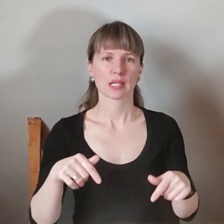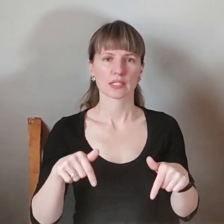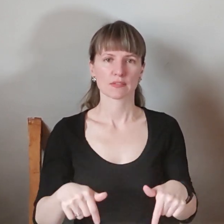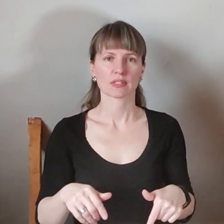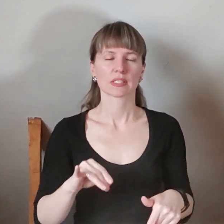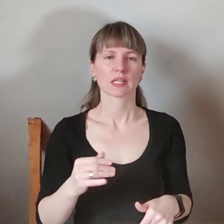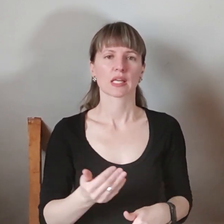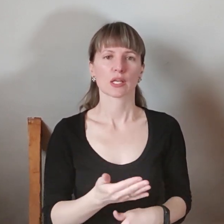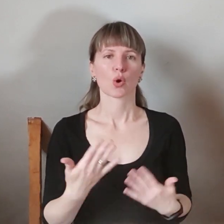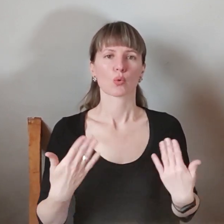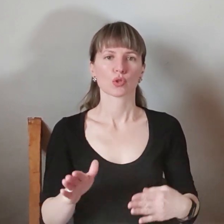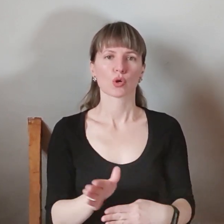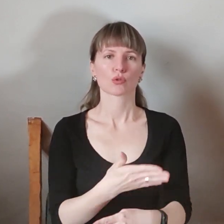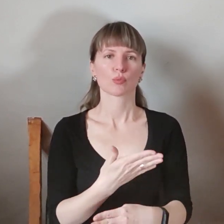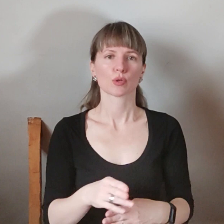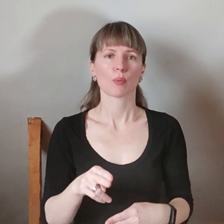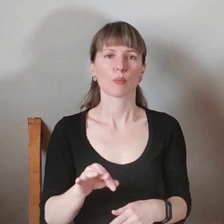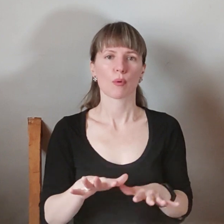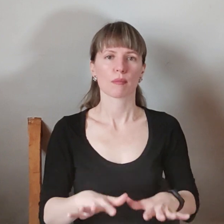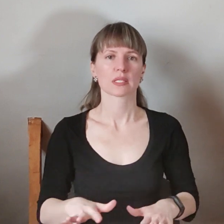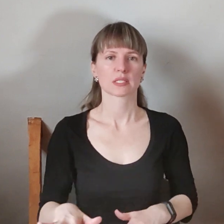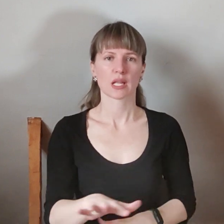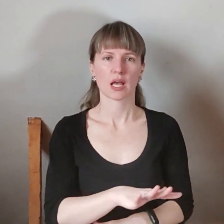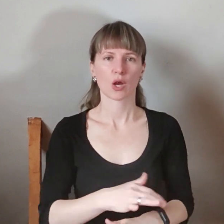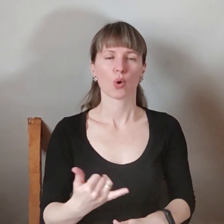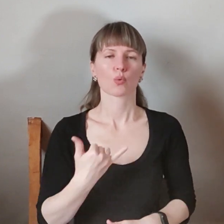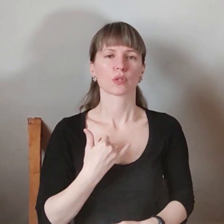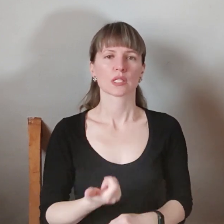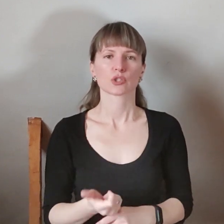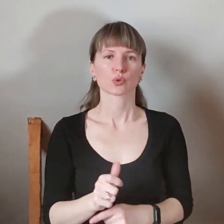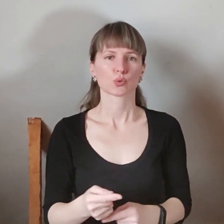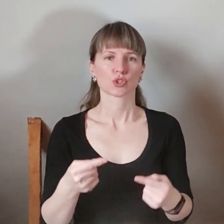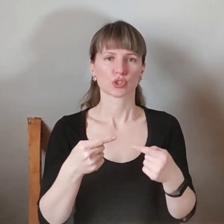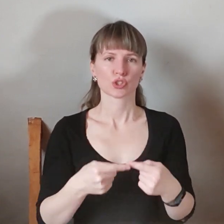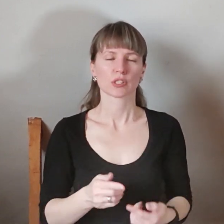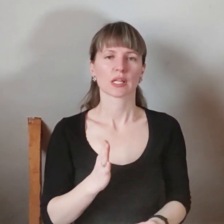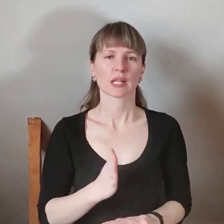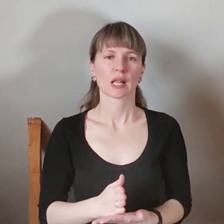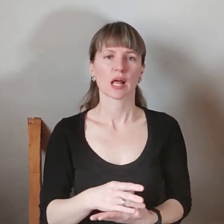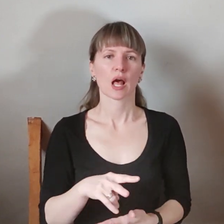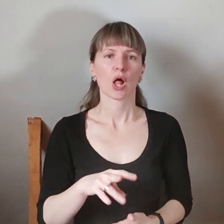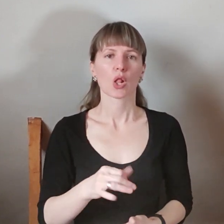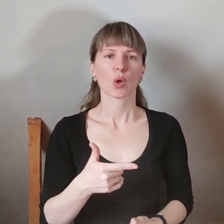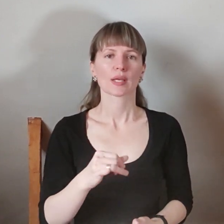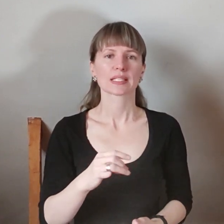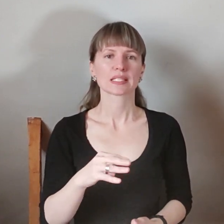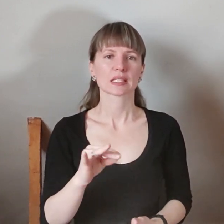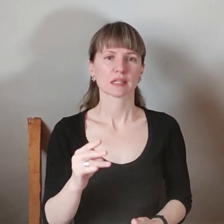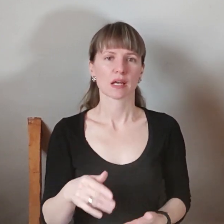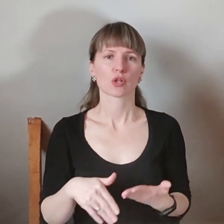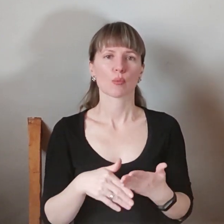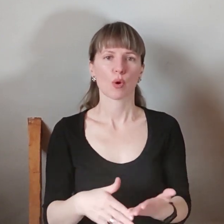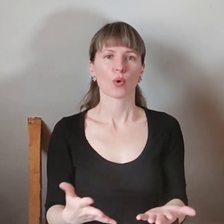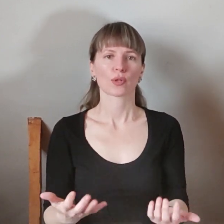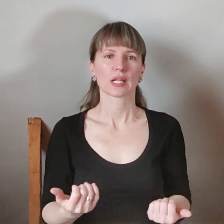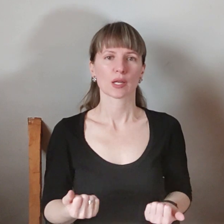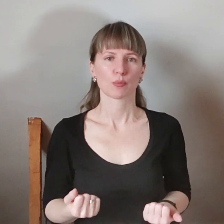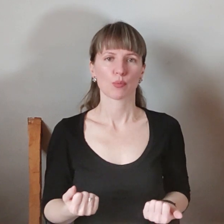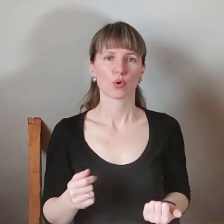їх вже розподіляють по буртам. У нас дуже тітко налагоджена логістика, тобто, до слова, отримує той, хто